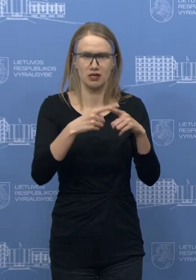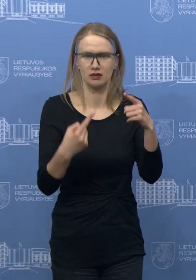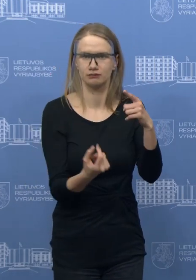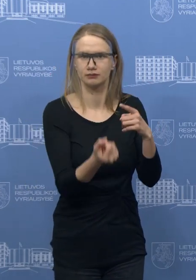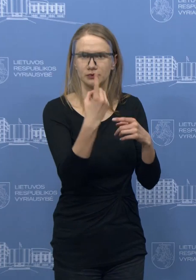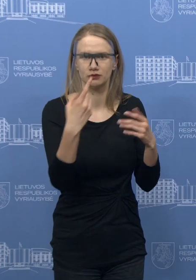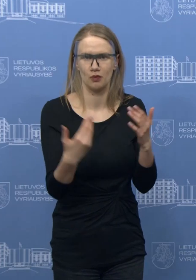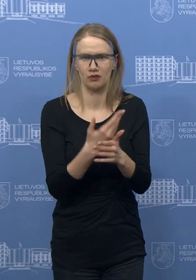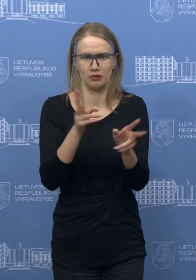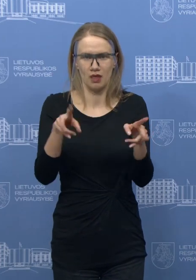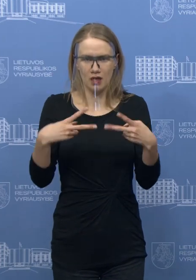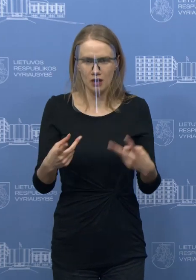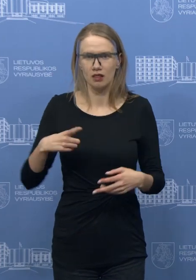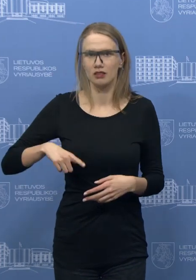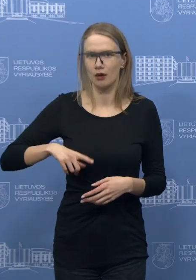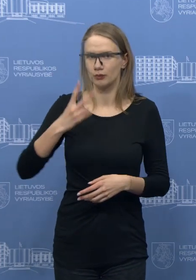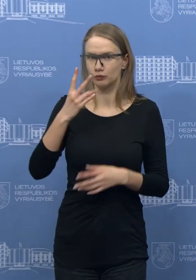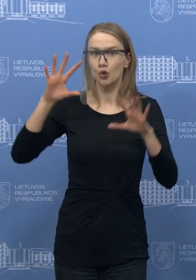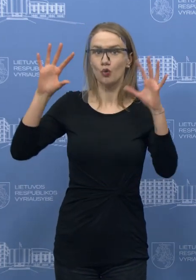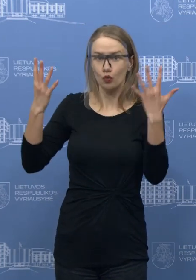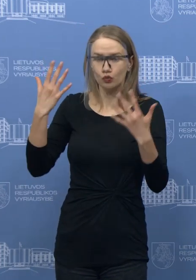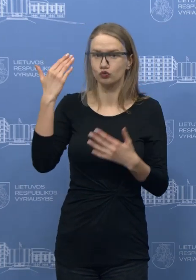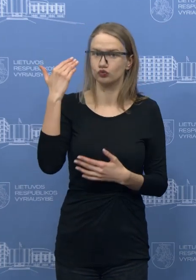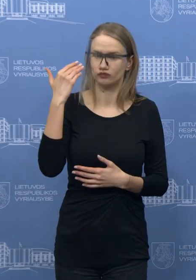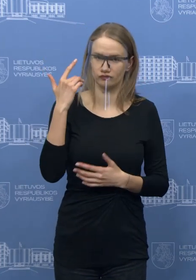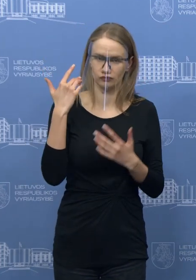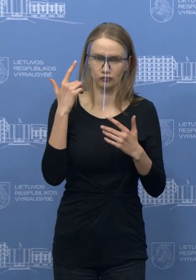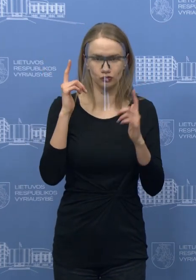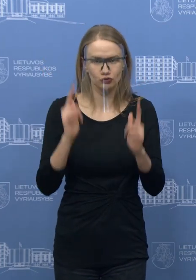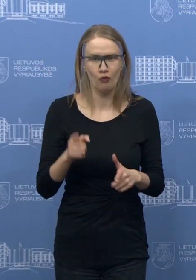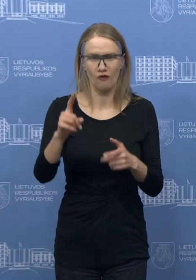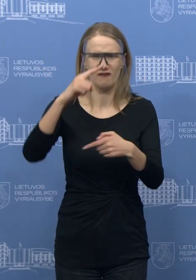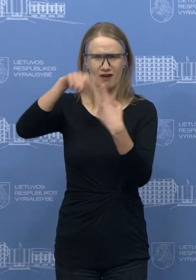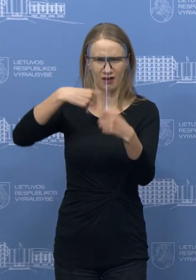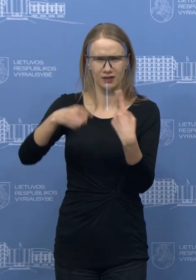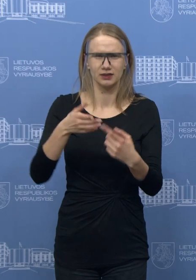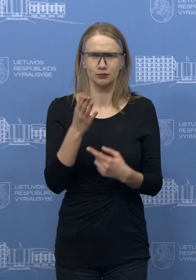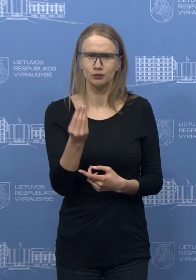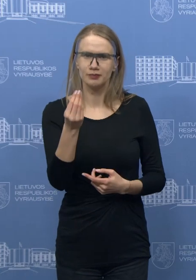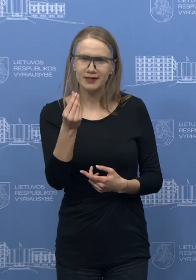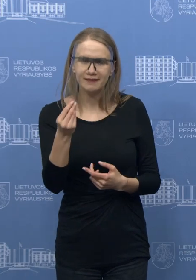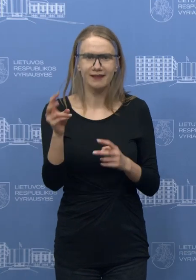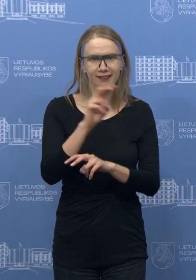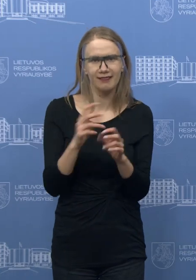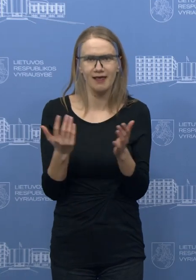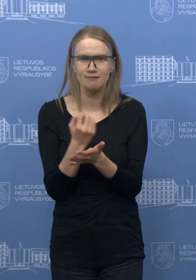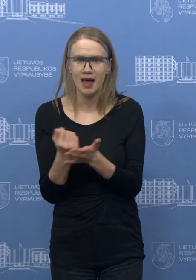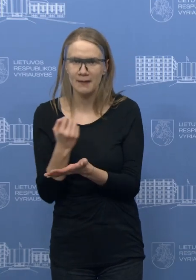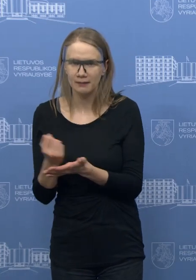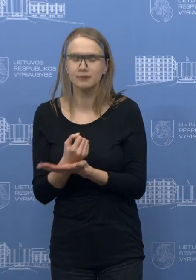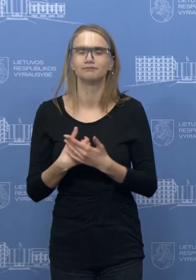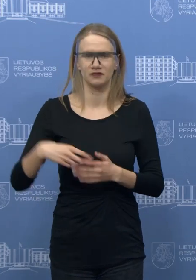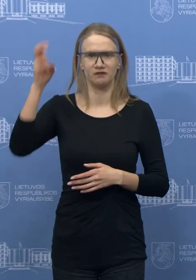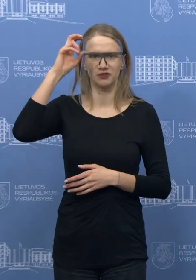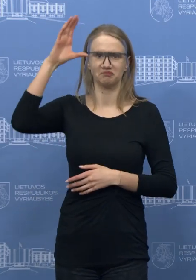išimtiniai kraštutinis atvės, kraštutinis atvės pabrėžių, bet tokį įrankį valstybė turi turėti, jeigu iš tikrųjų mes matysime,